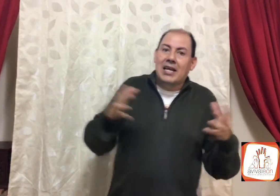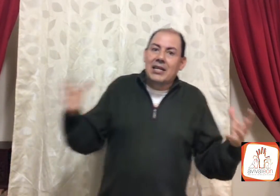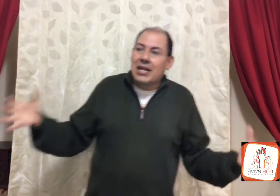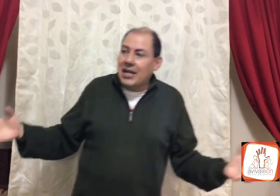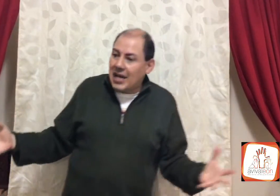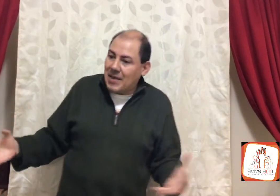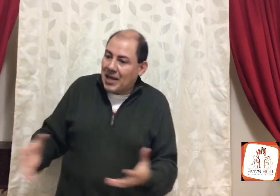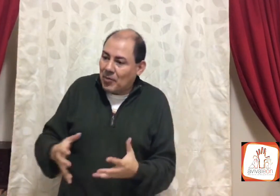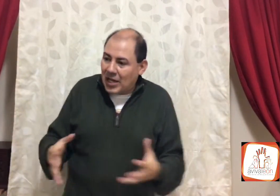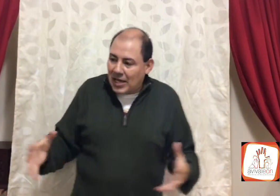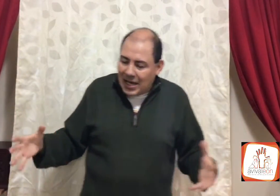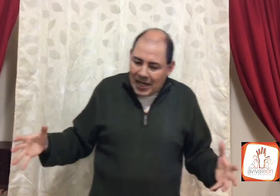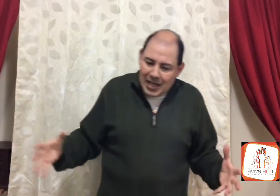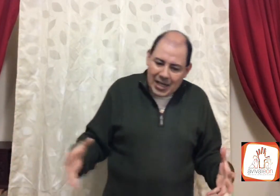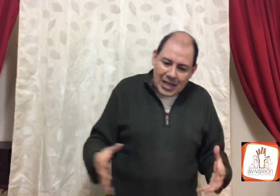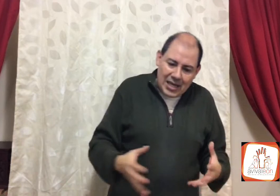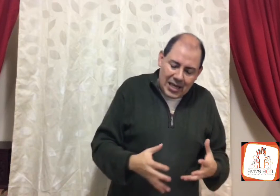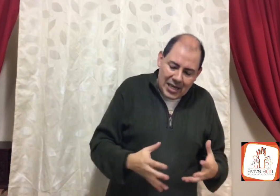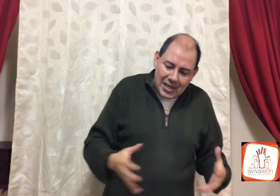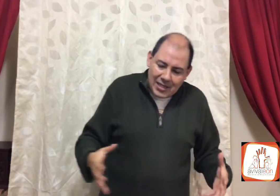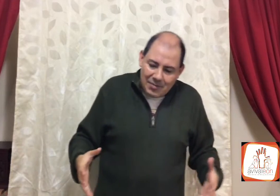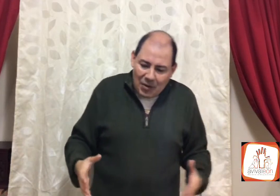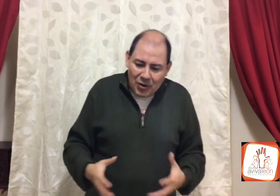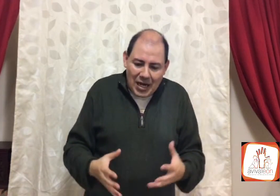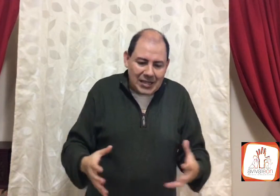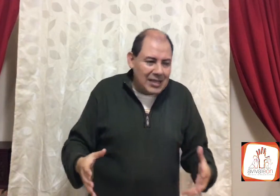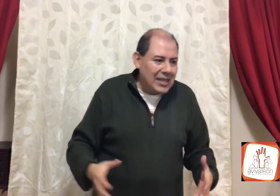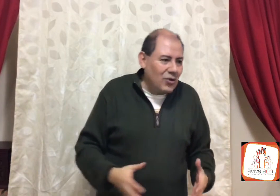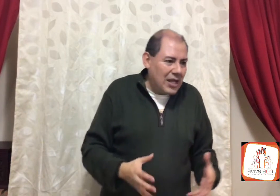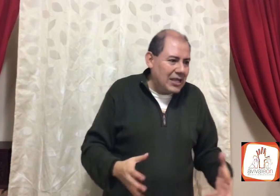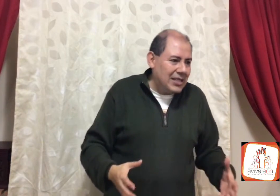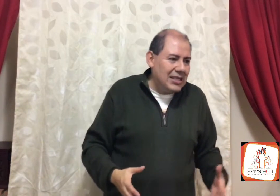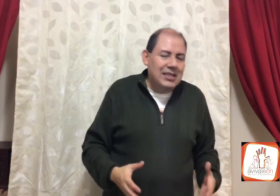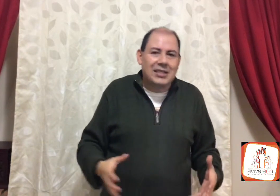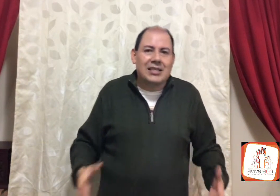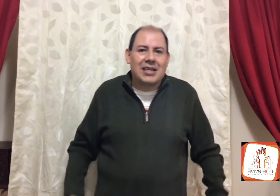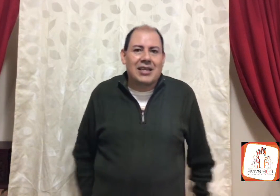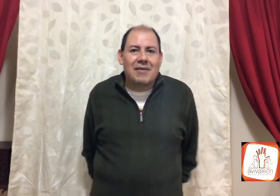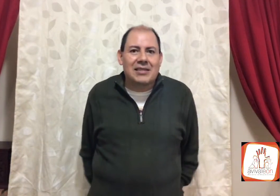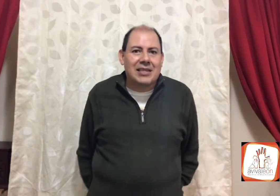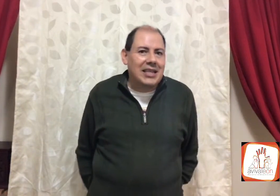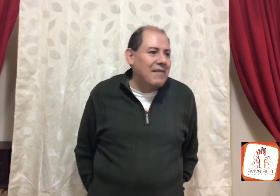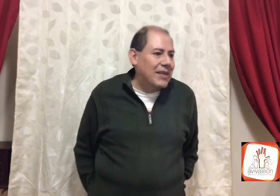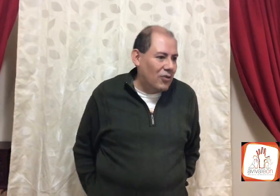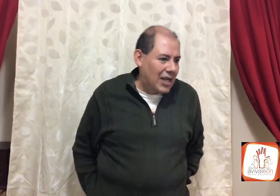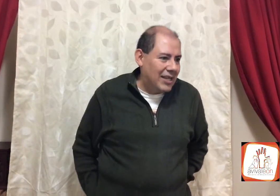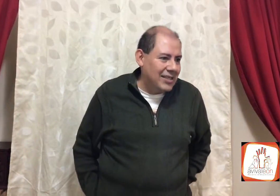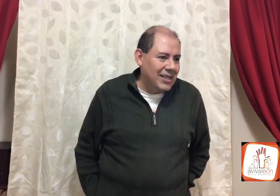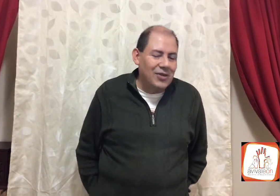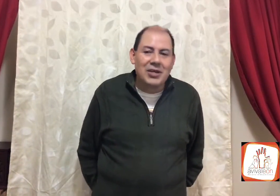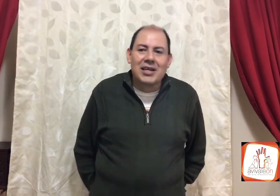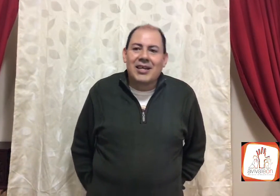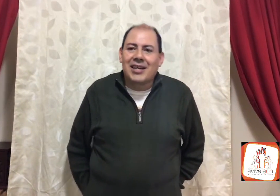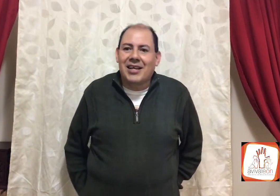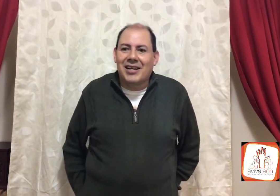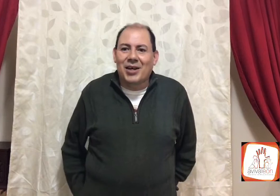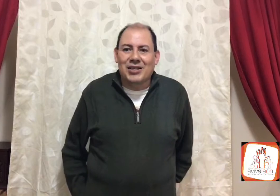había que poner, me acuerdo el aceite en todas las sillas, y te sentabas y se llenaba toda la silla, ¿no? hace